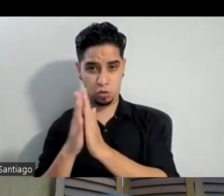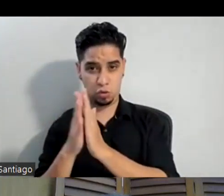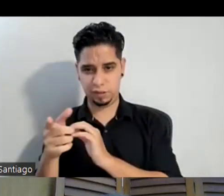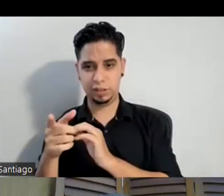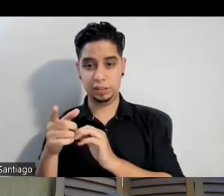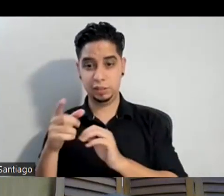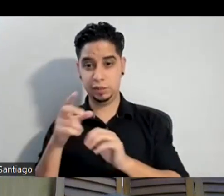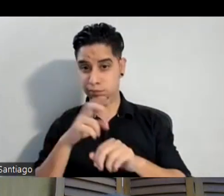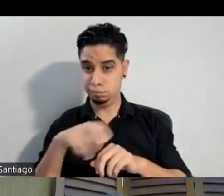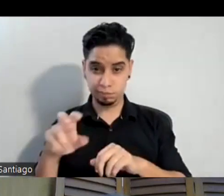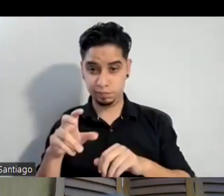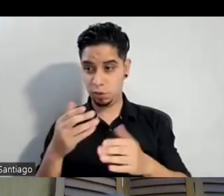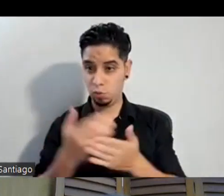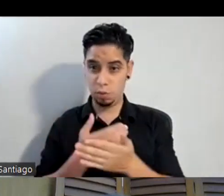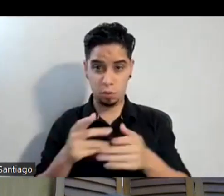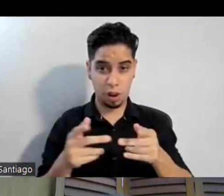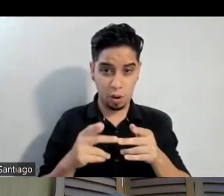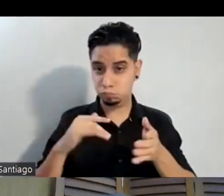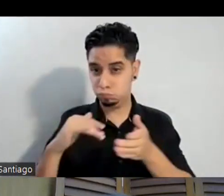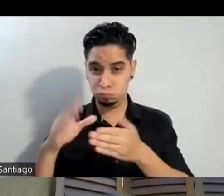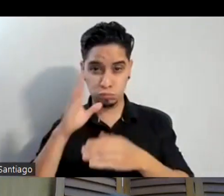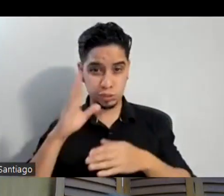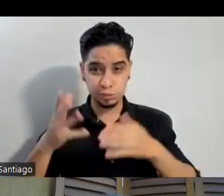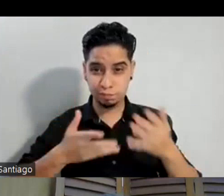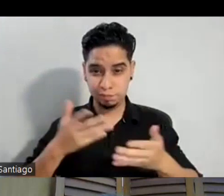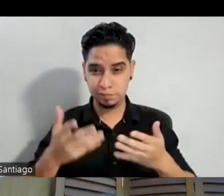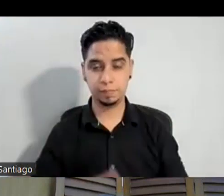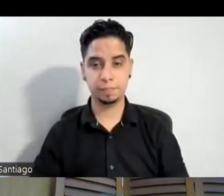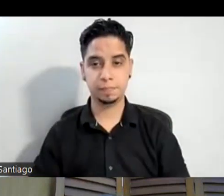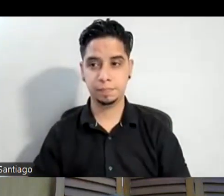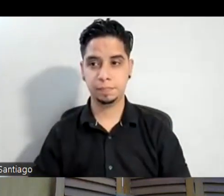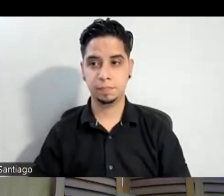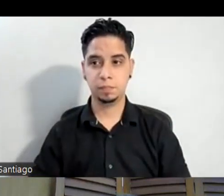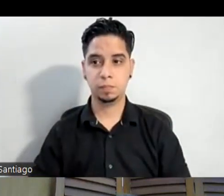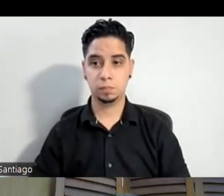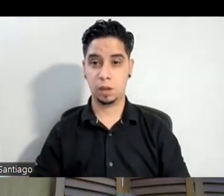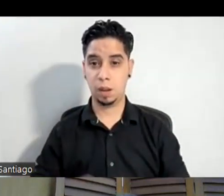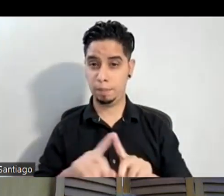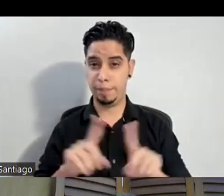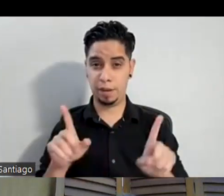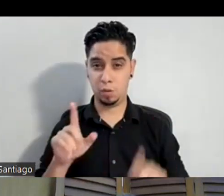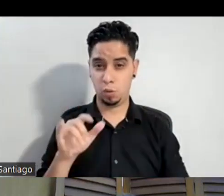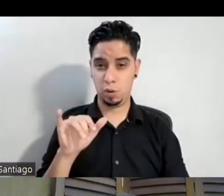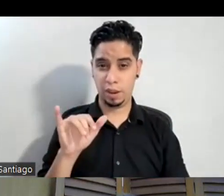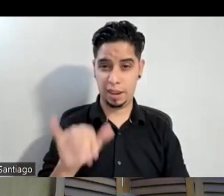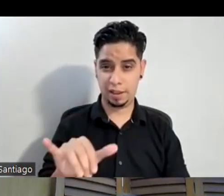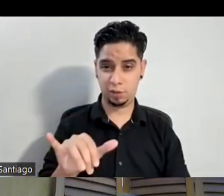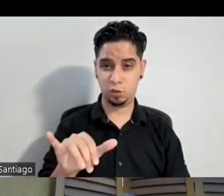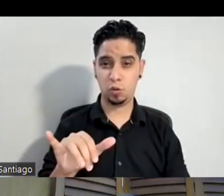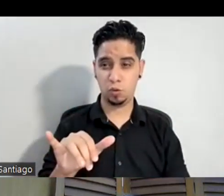y voy a estudiar teatro pero eso es un un